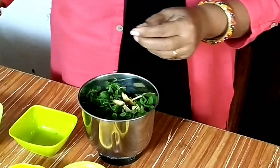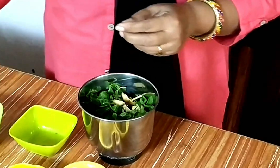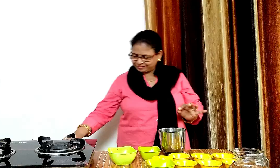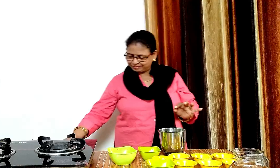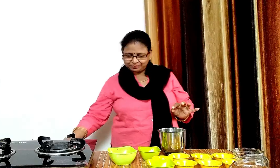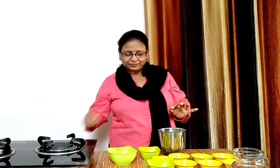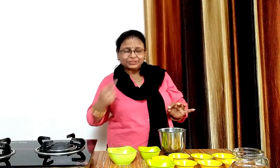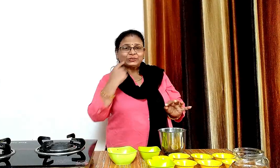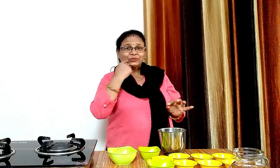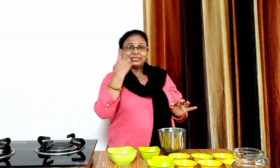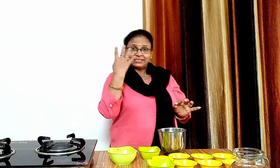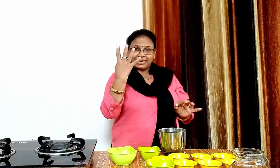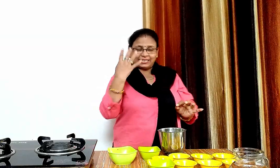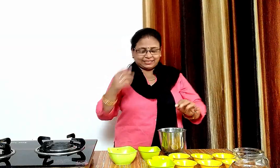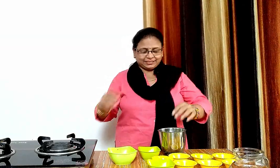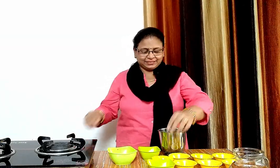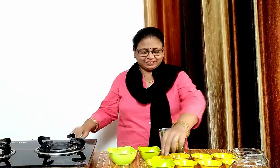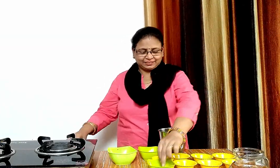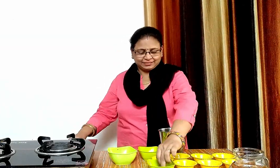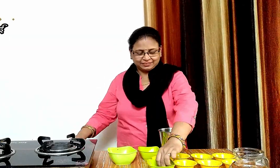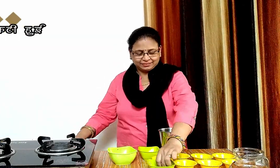चार हरी मिर्च इसे भी हम काट लेंगे